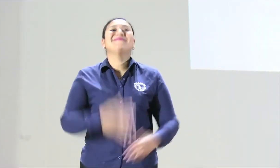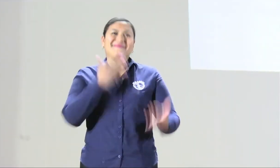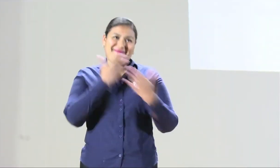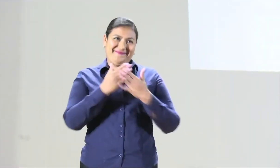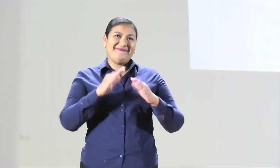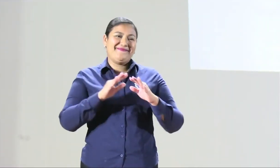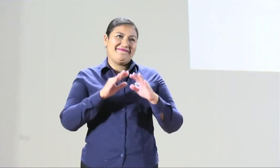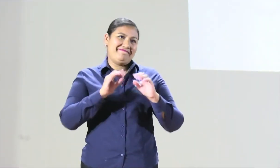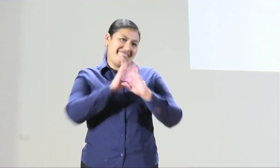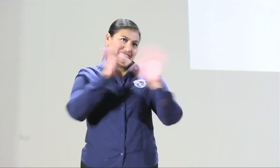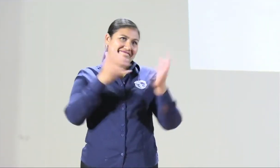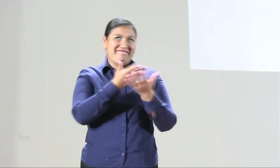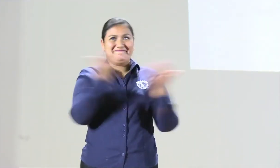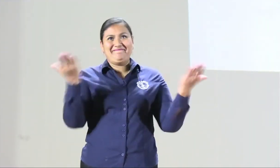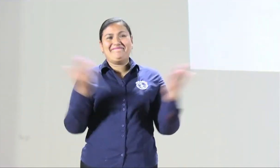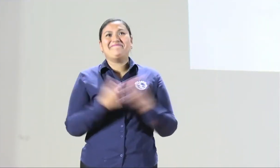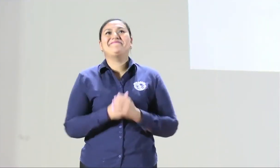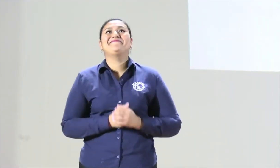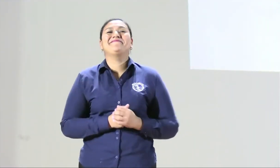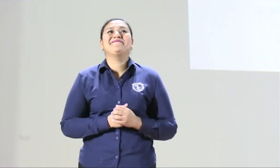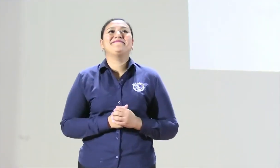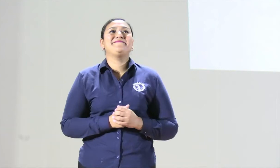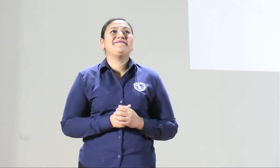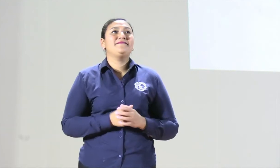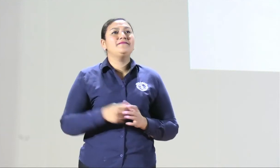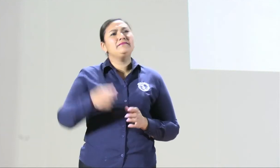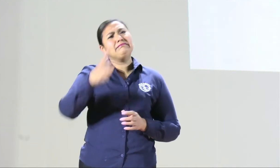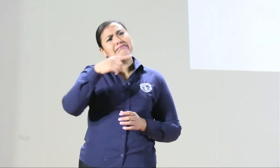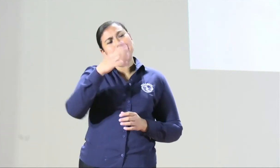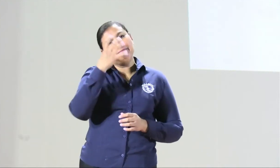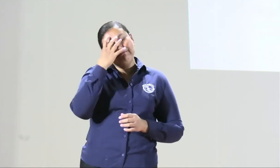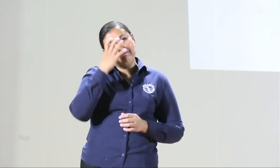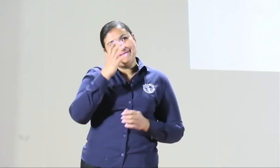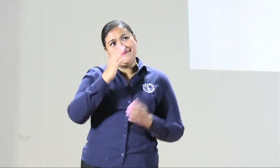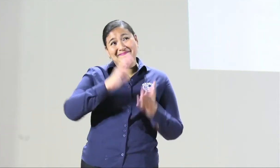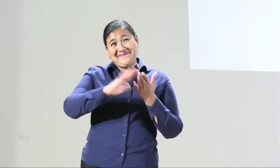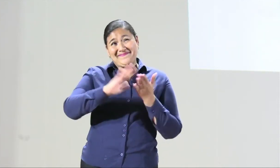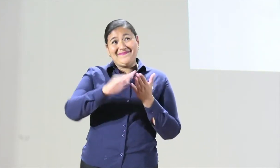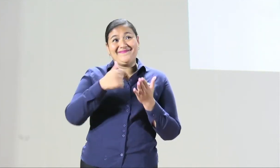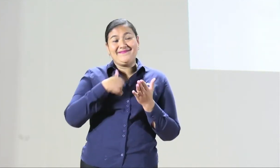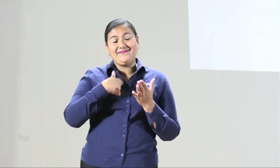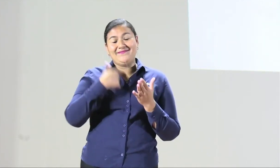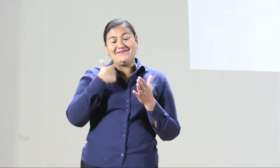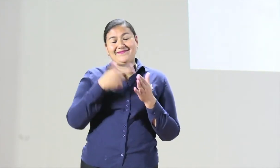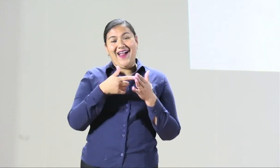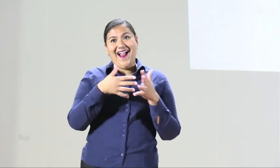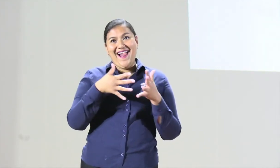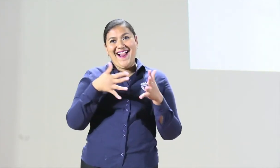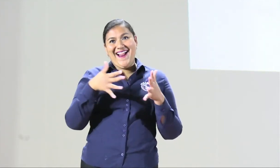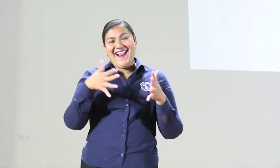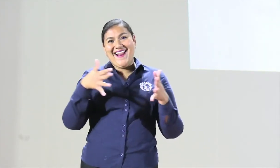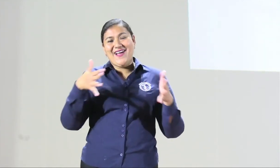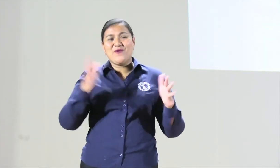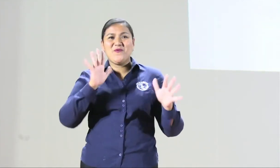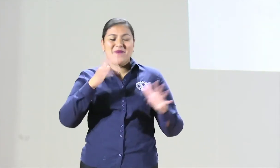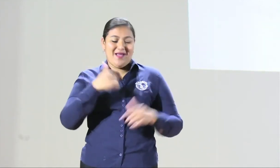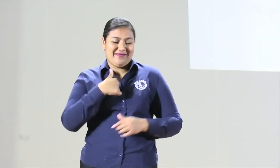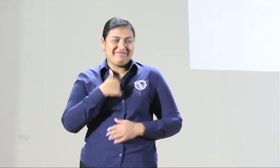Muy buenos días para todos. Ustedes, disculparán si intervengo demasiado como padre de